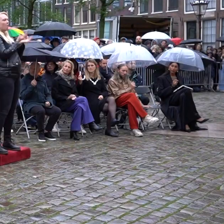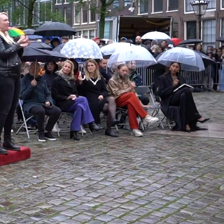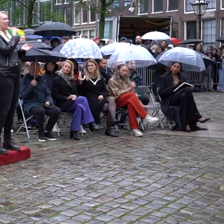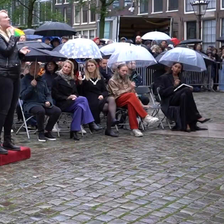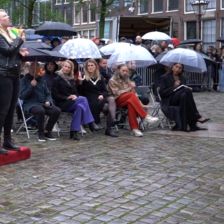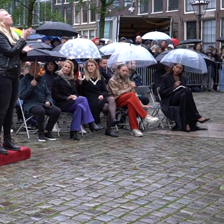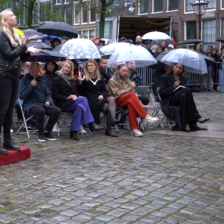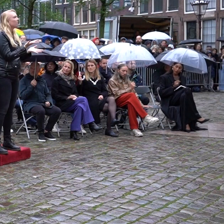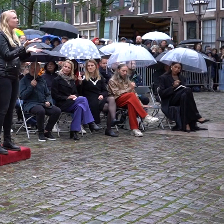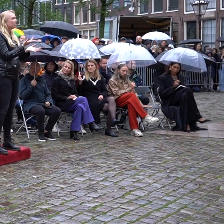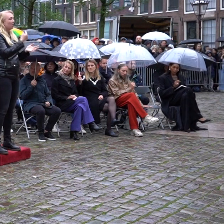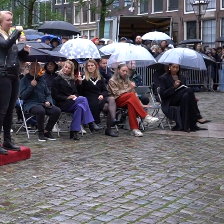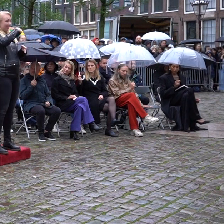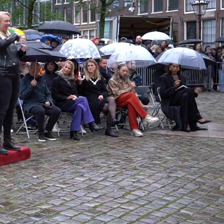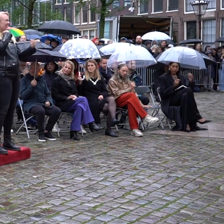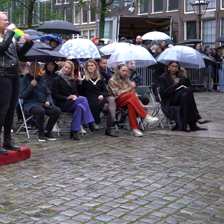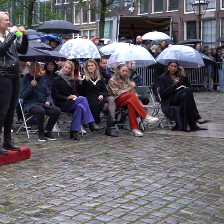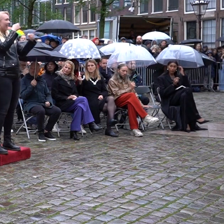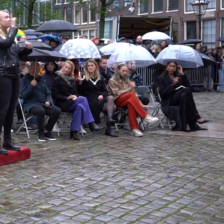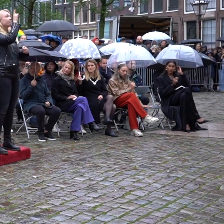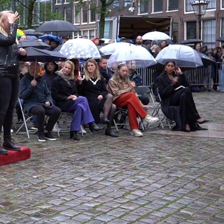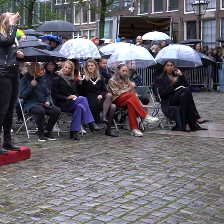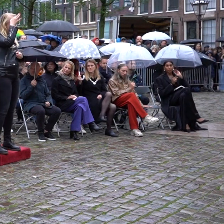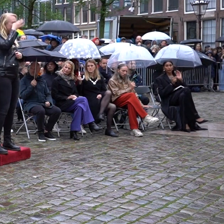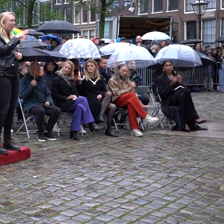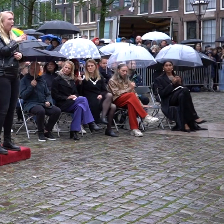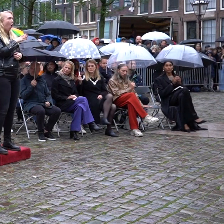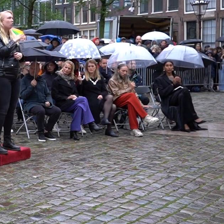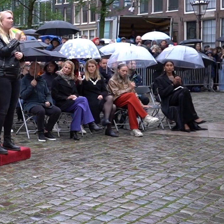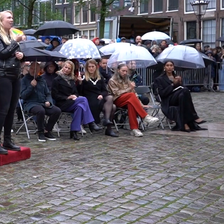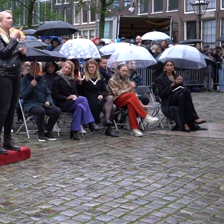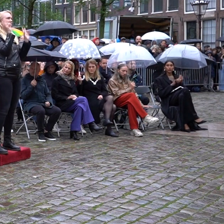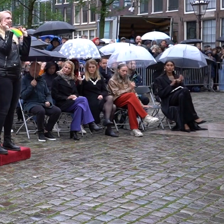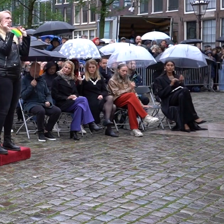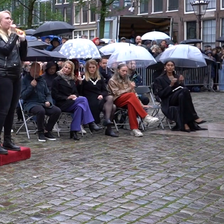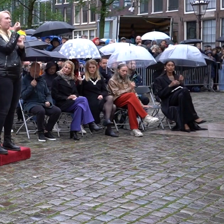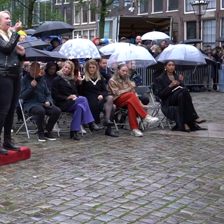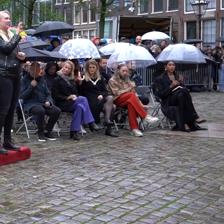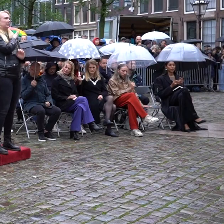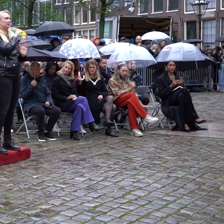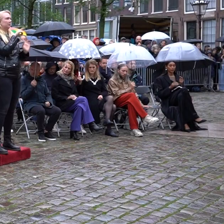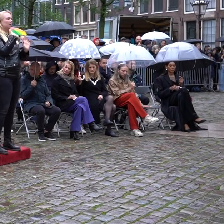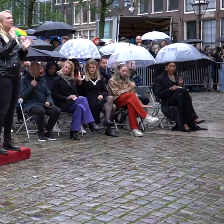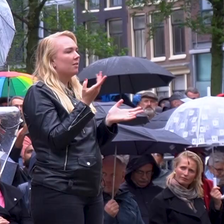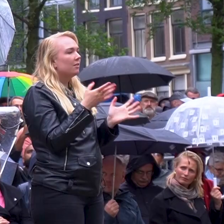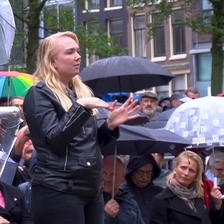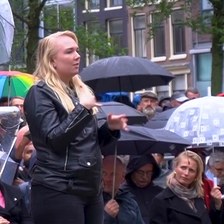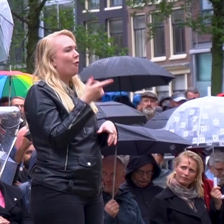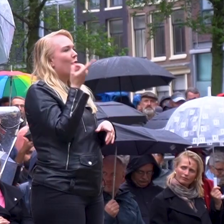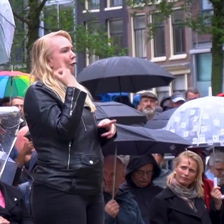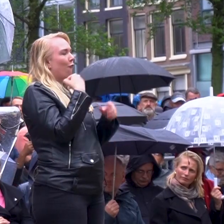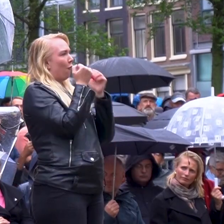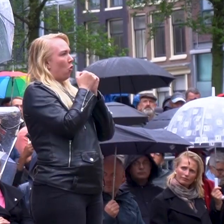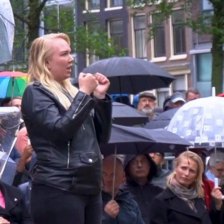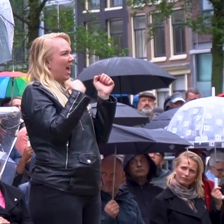vond. In deze strijd heb ik echter geleerd dat dit ook met een prijs komt. Deze prijs werd mij duidelijk toen ik afgelopen jaar